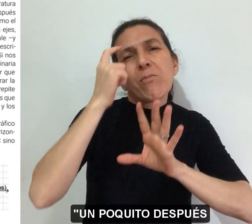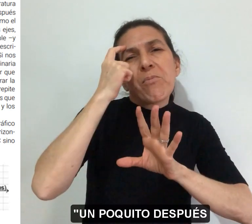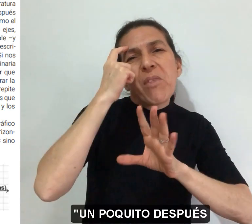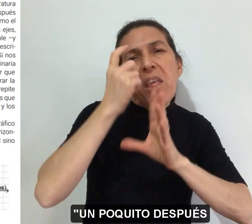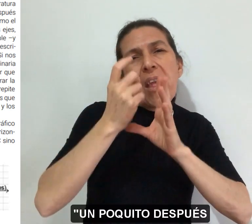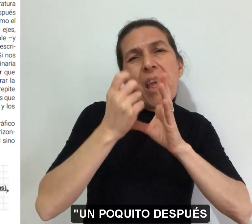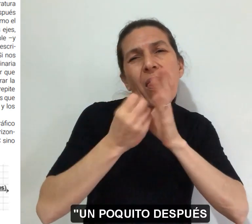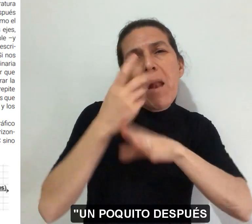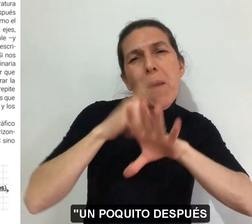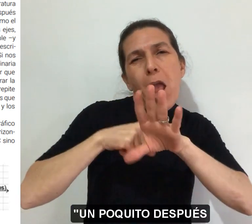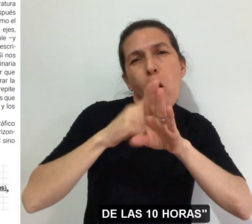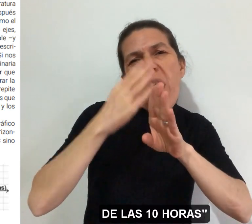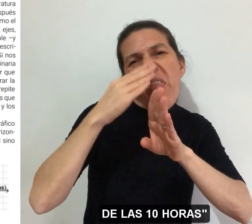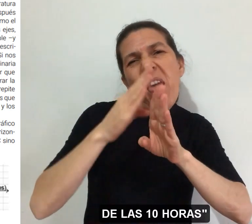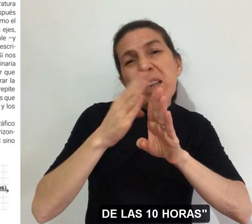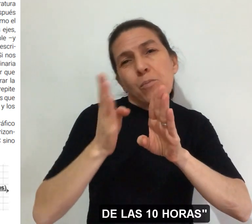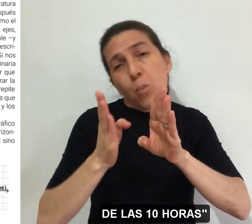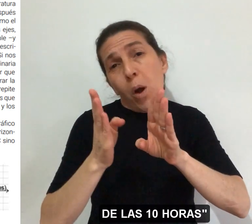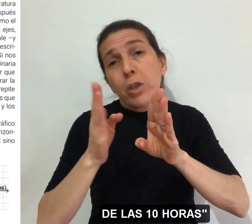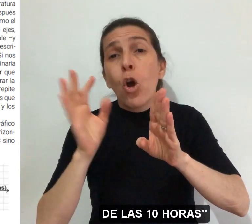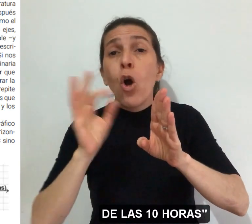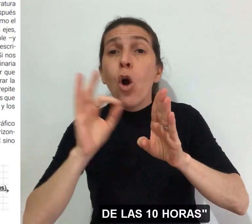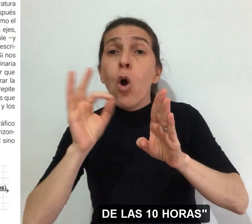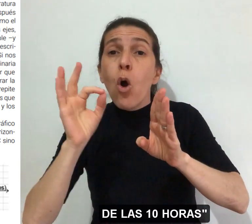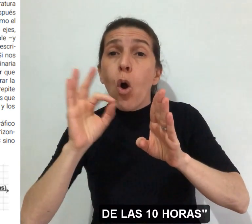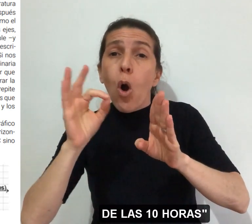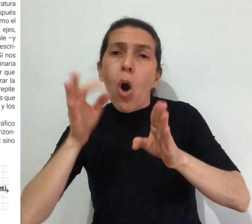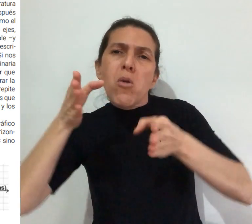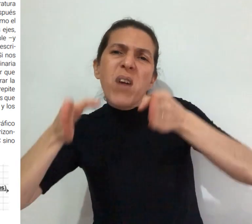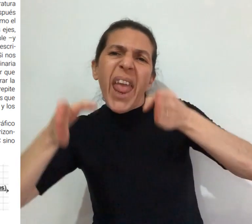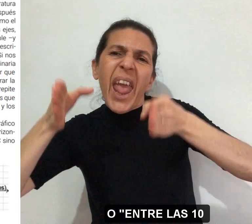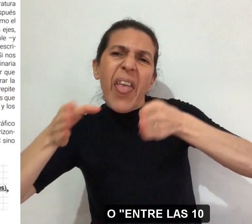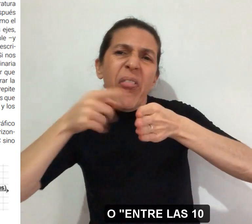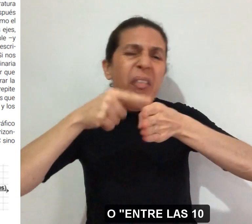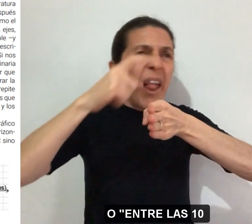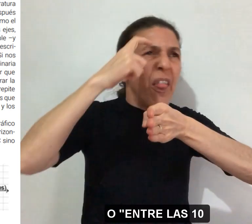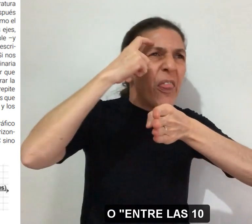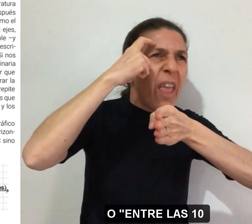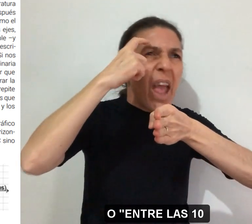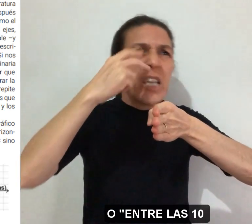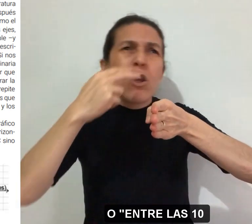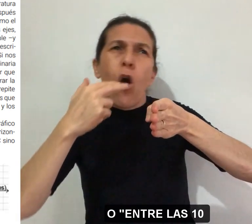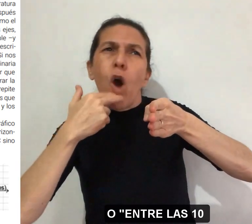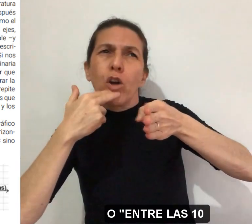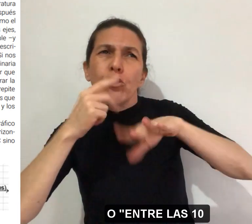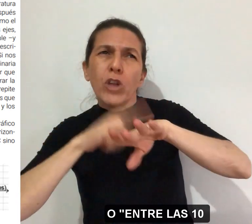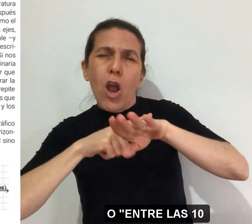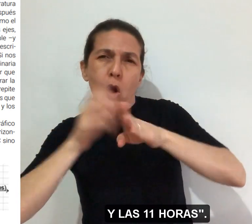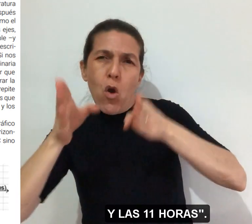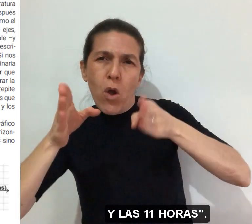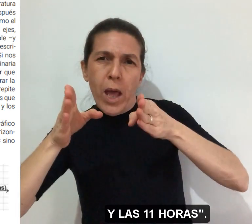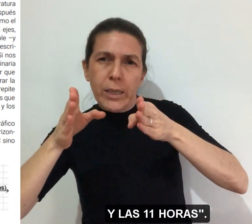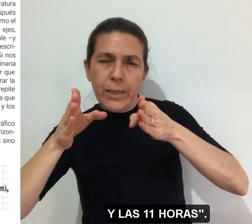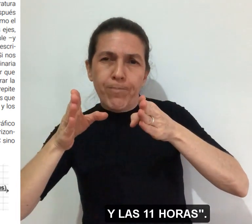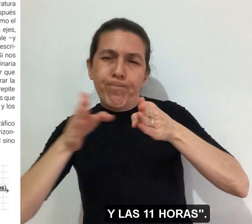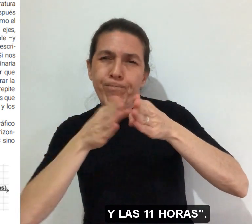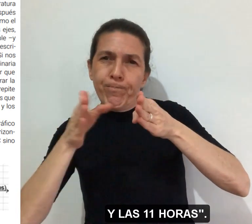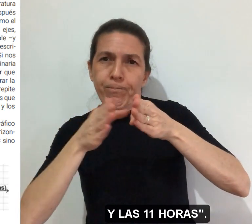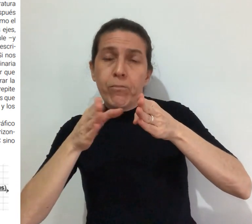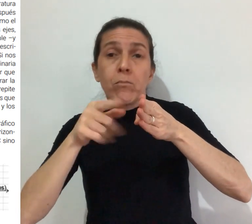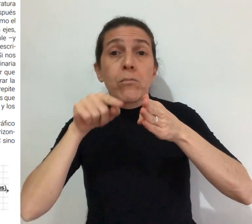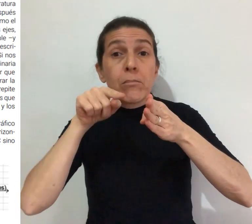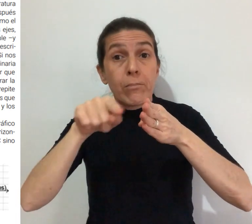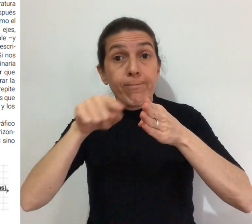un poquito después de las 10 horas, o entre las 10 y las 11